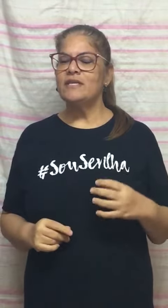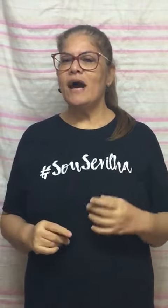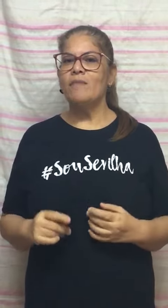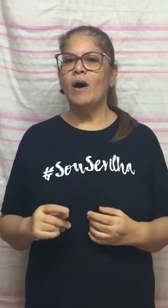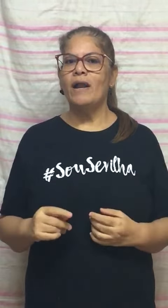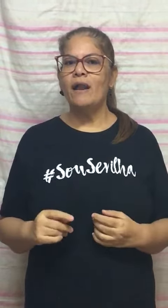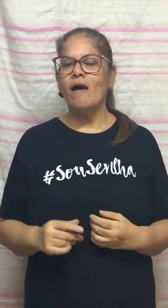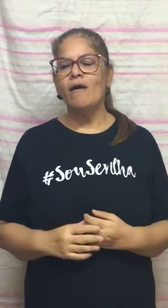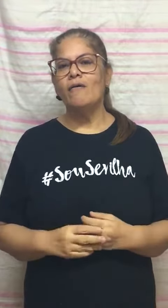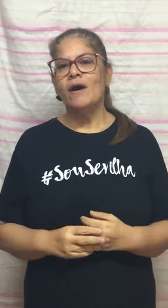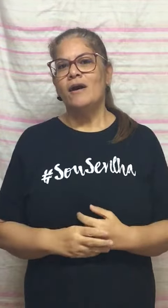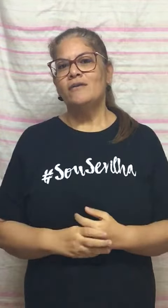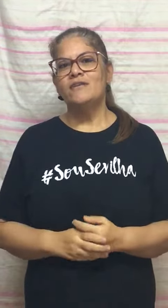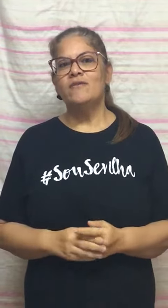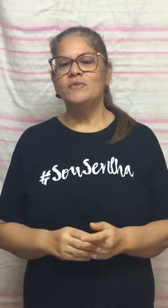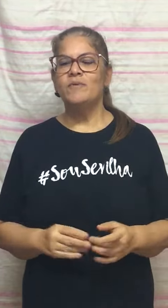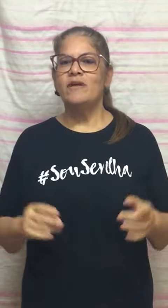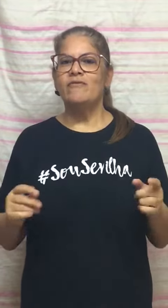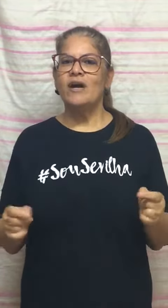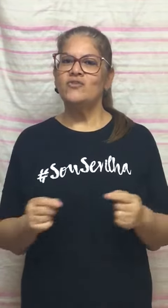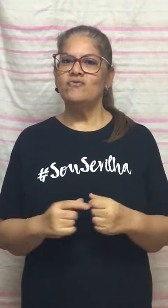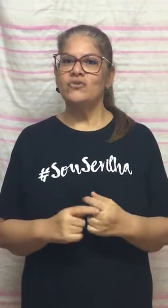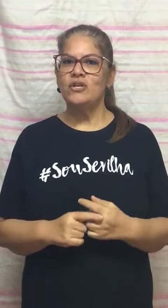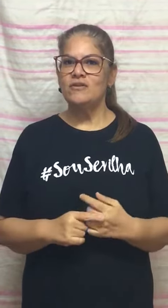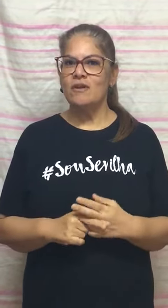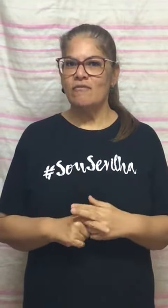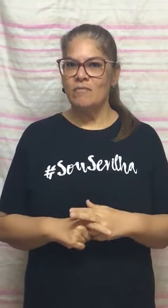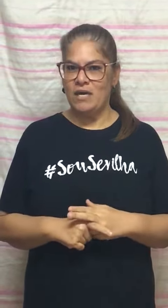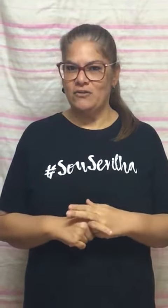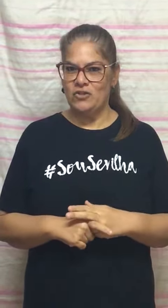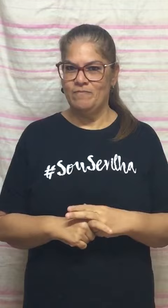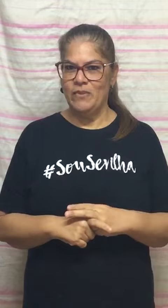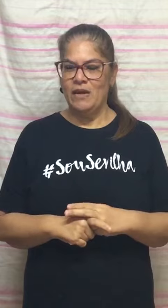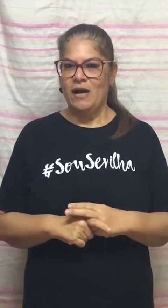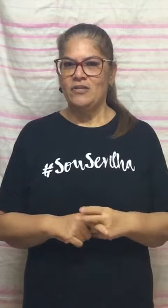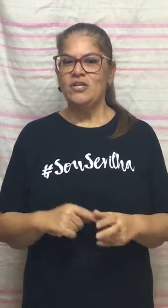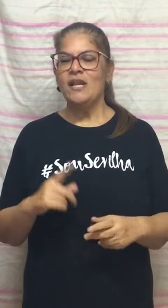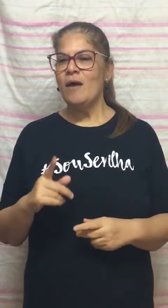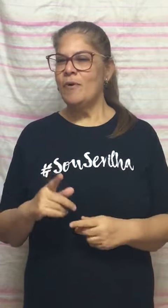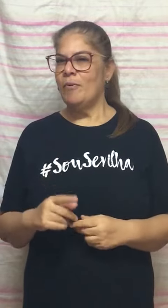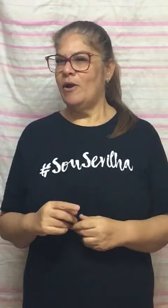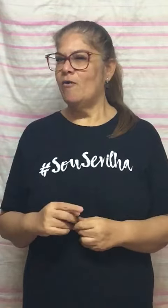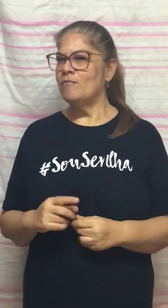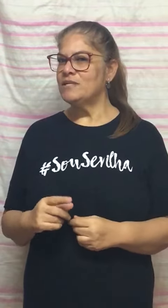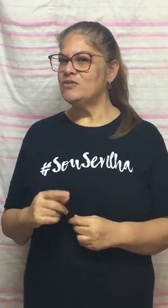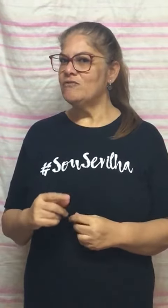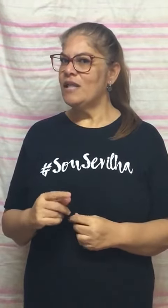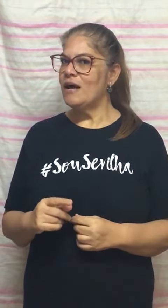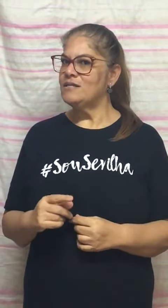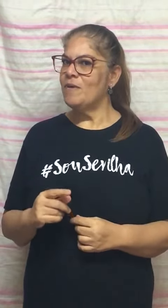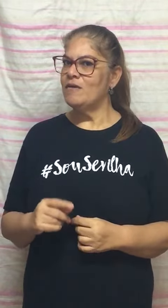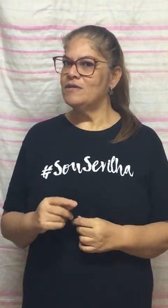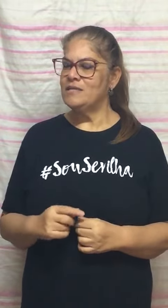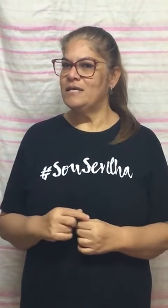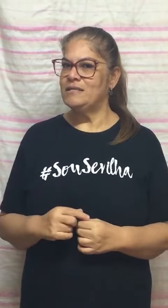irá embora logo e nós vamos poder ficar juntinhos novamente. Tia André preparou algumas atividades para vocês,